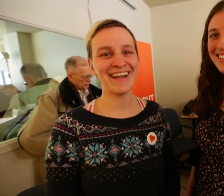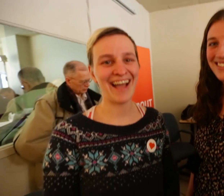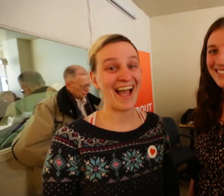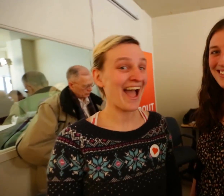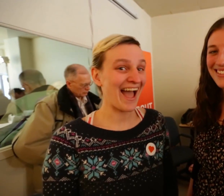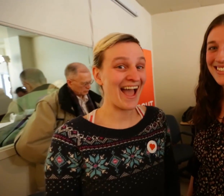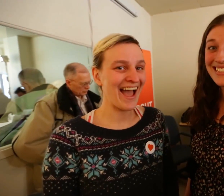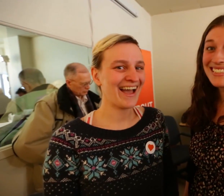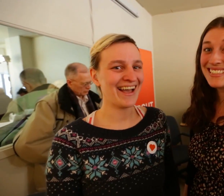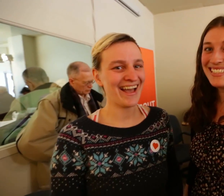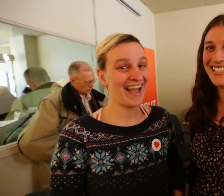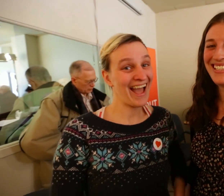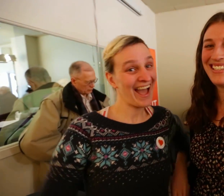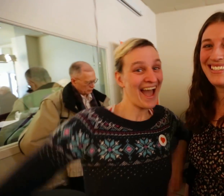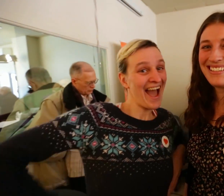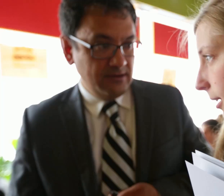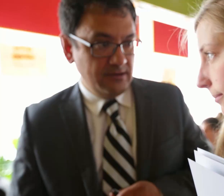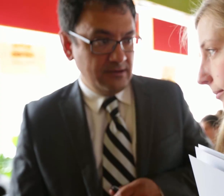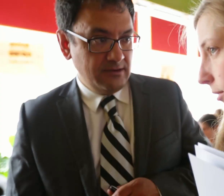Applaudissements